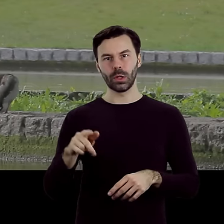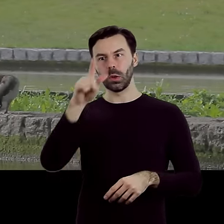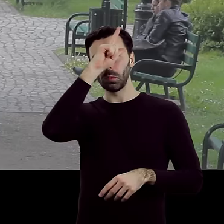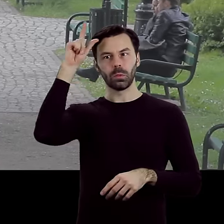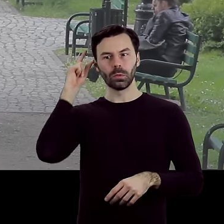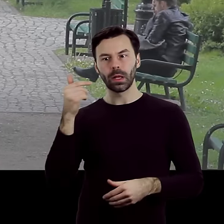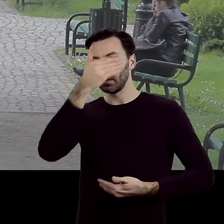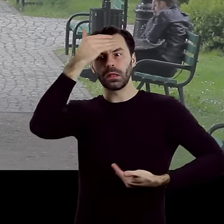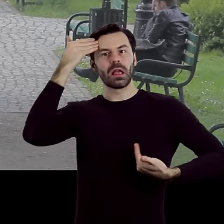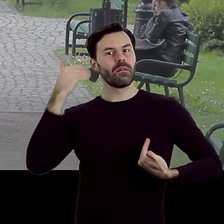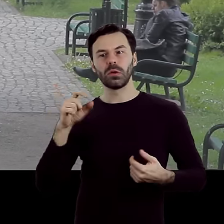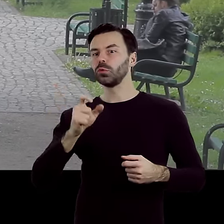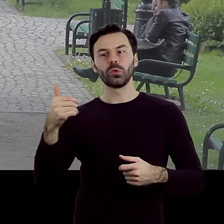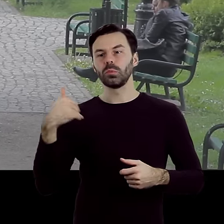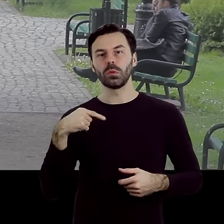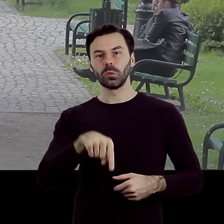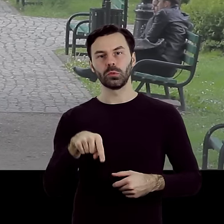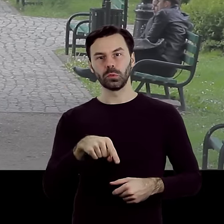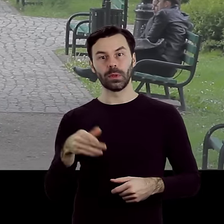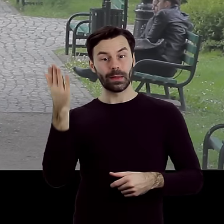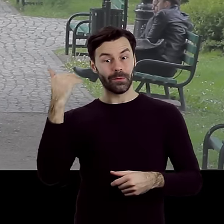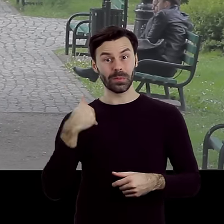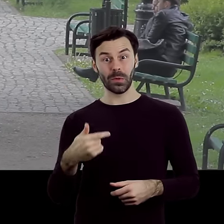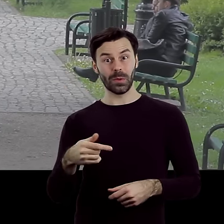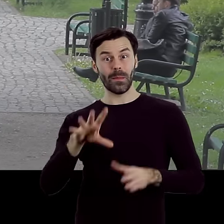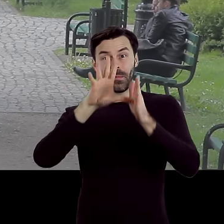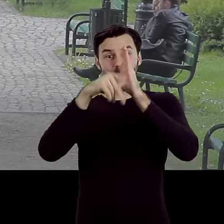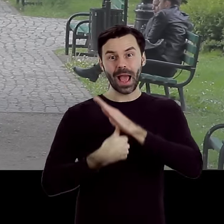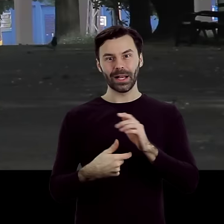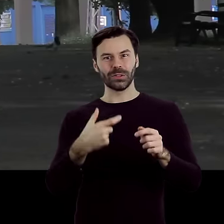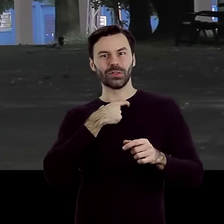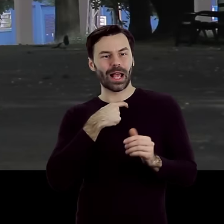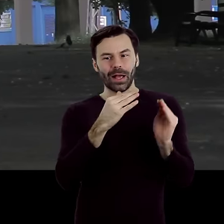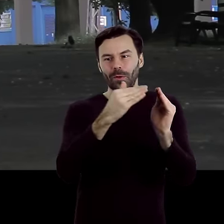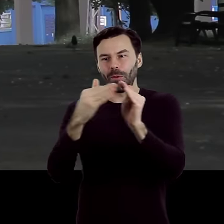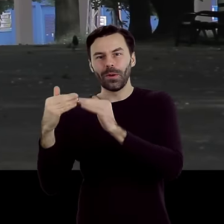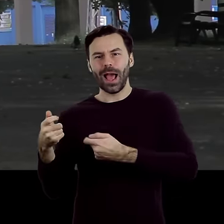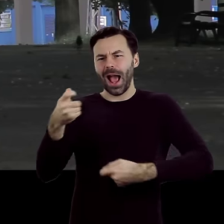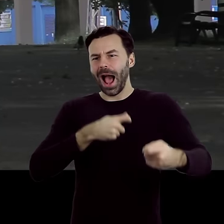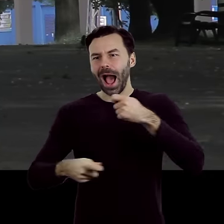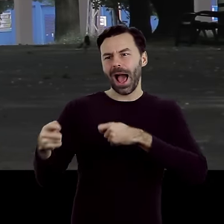że było tu niegdyś gęsto zabudowane miasto pełne gwaru, handlu i ludzkich dramatów.